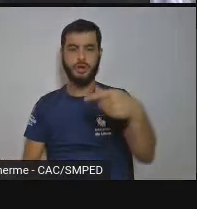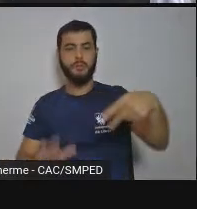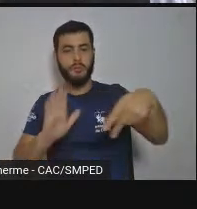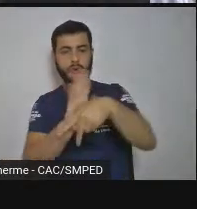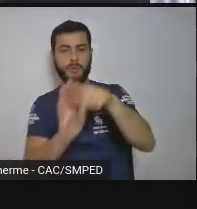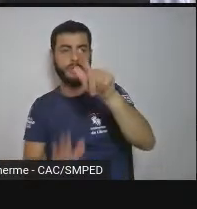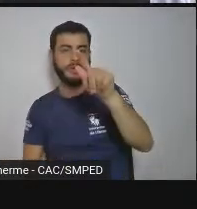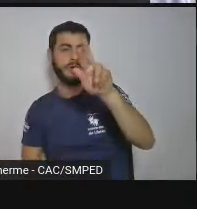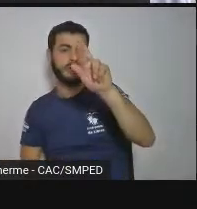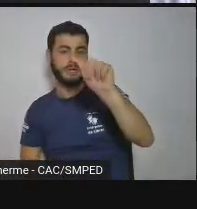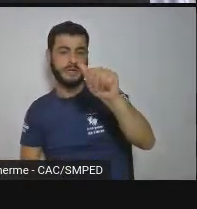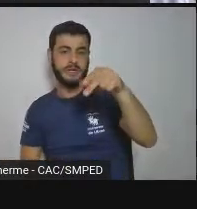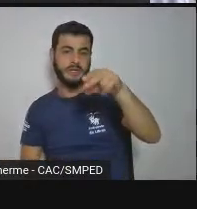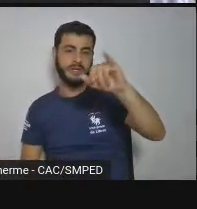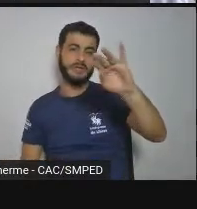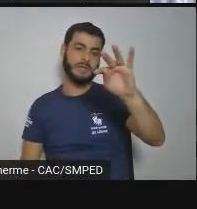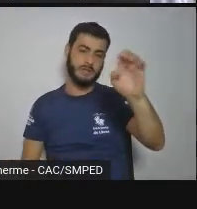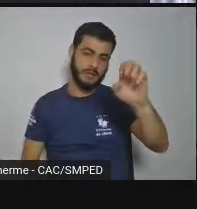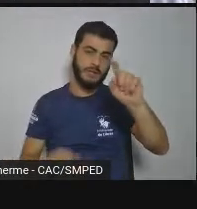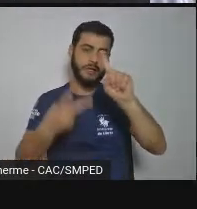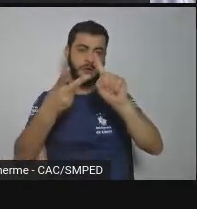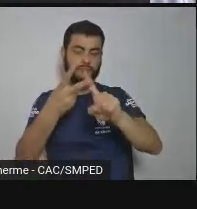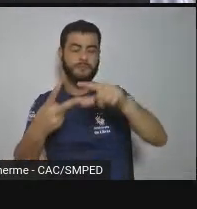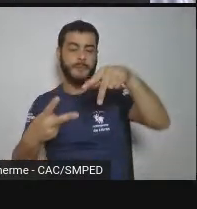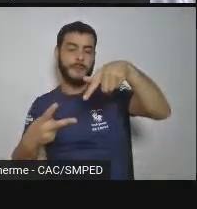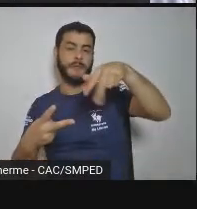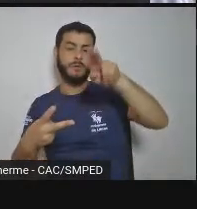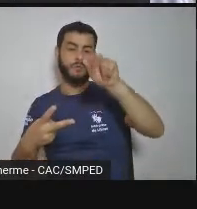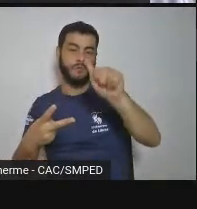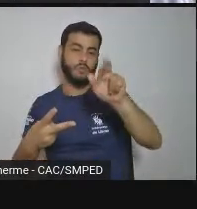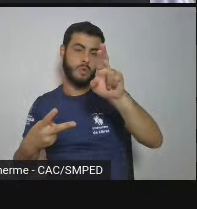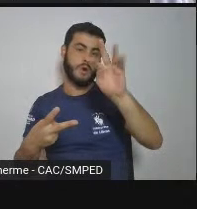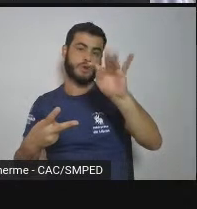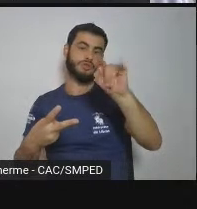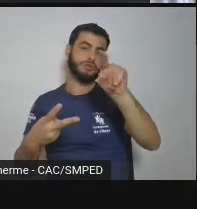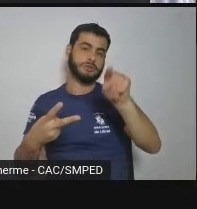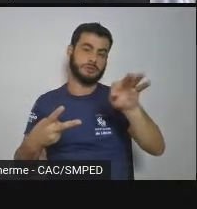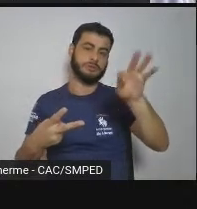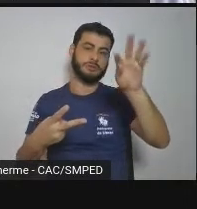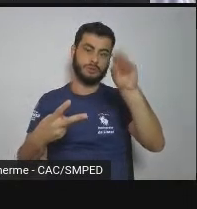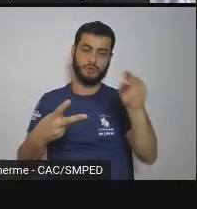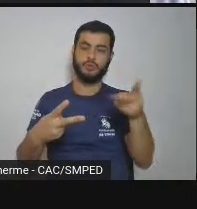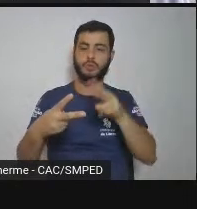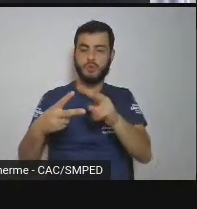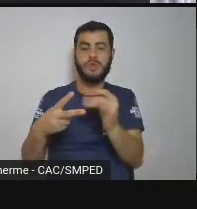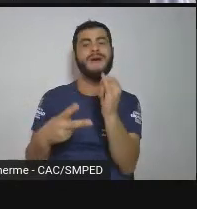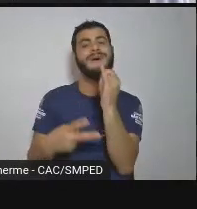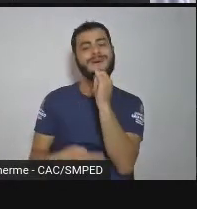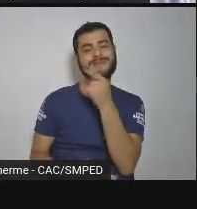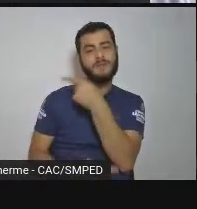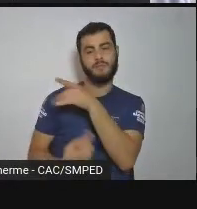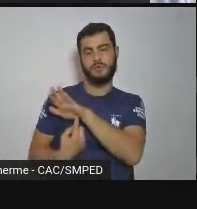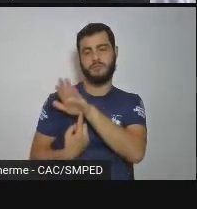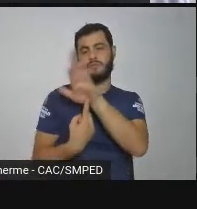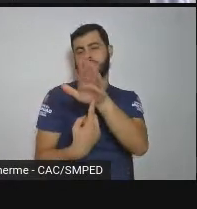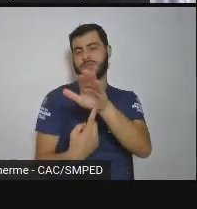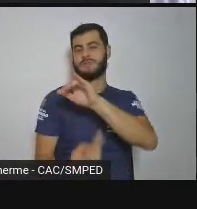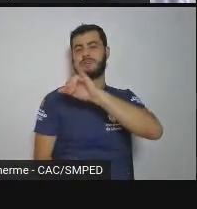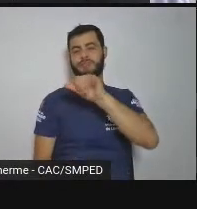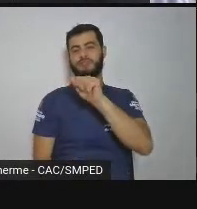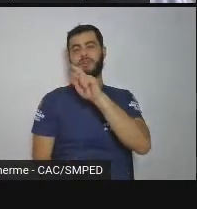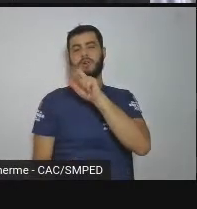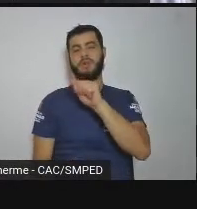quartizíticas como essa que sustenta as formas altas do Pico do Jaraguá. Coisas desse tipo,